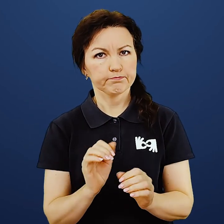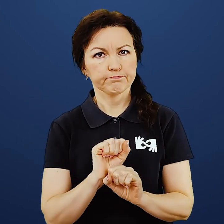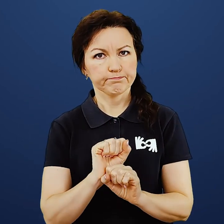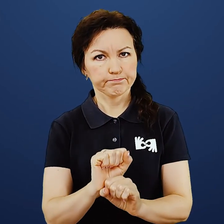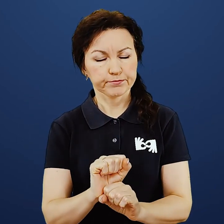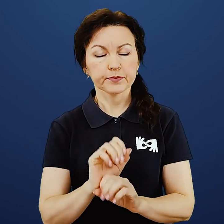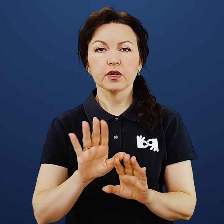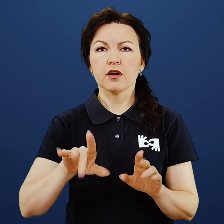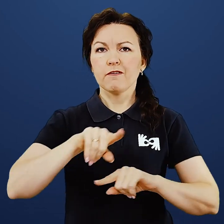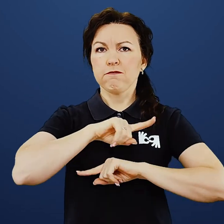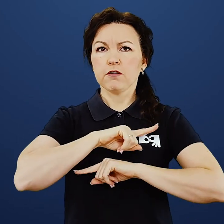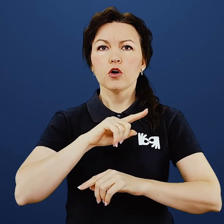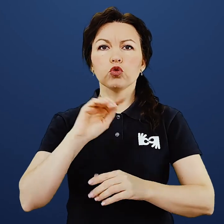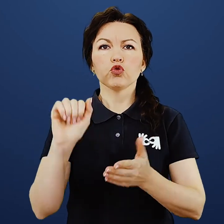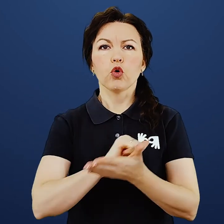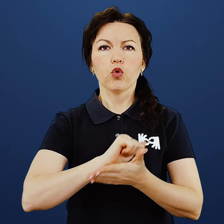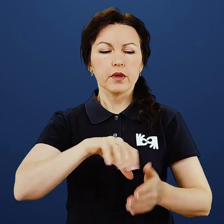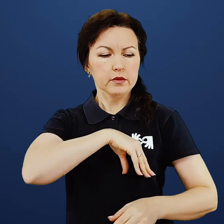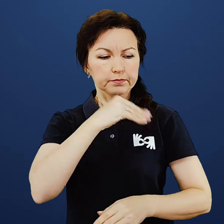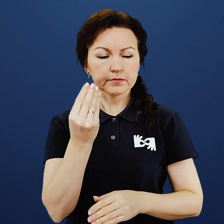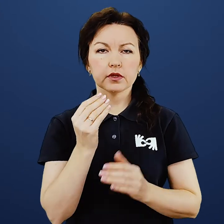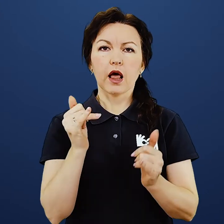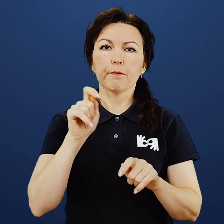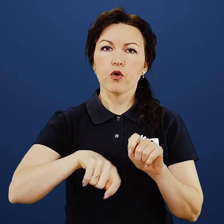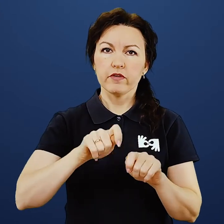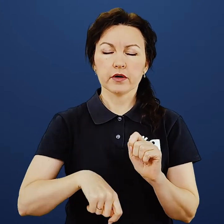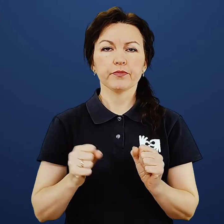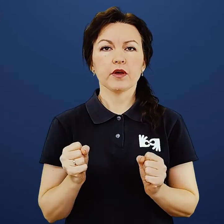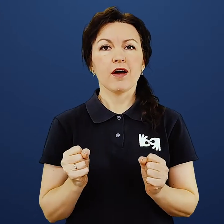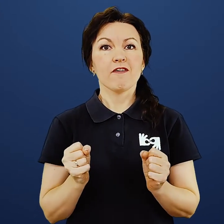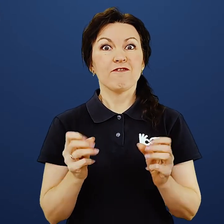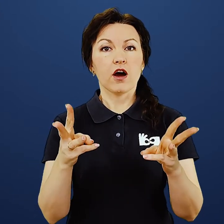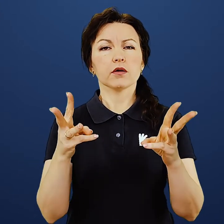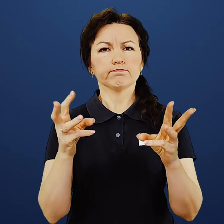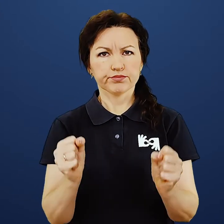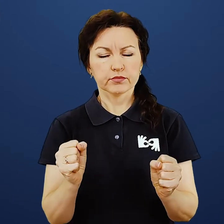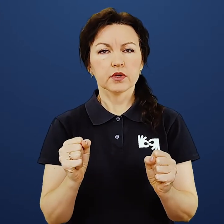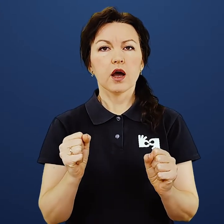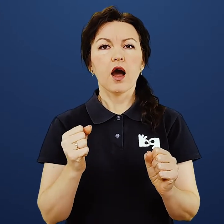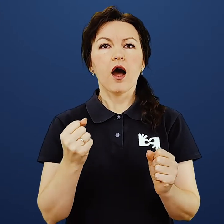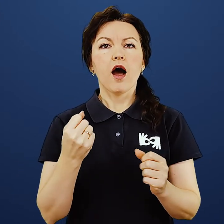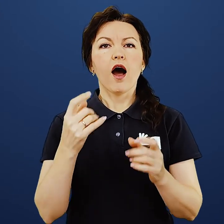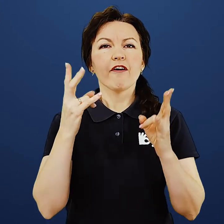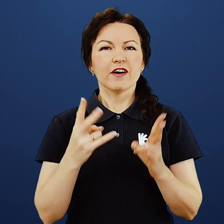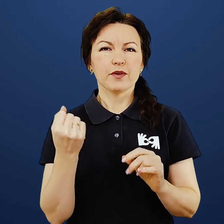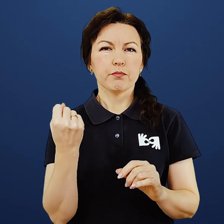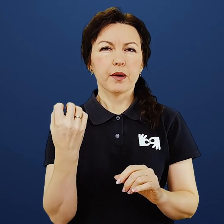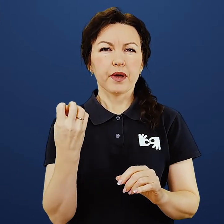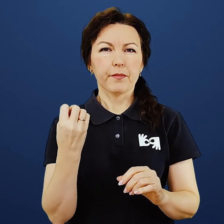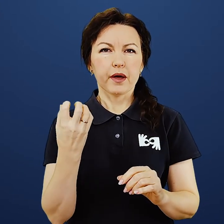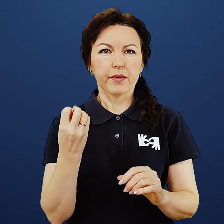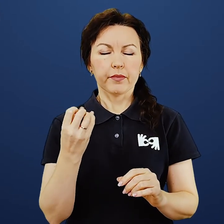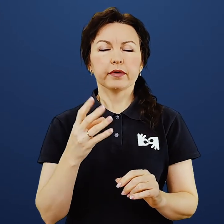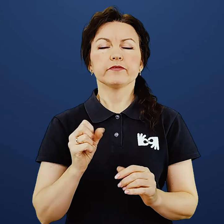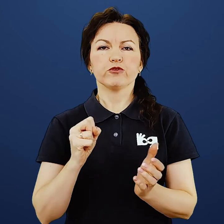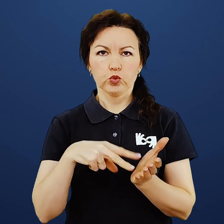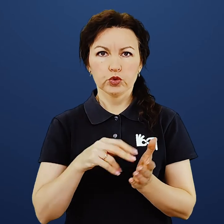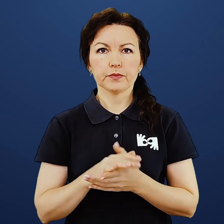Завчасно підготуйте документи для перевірки. Вимкніть фари. Увімкніть аварійне світло. Не